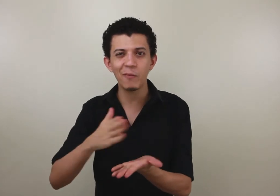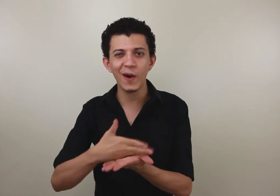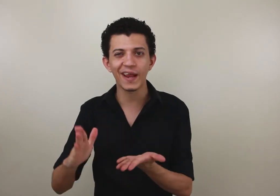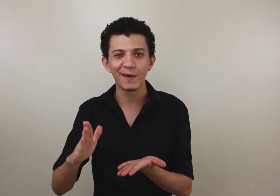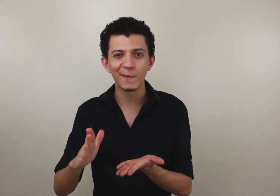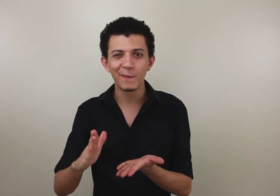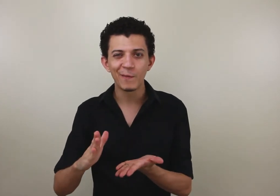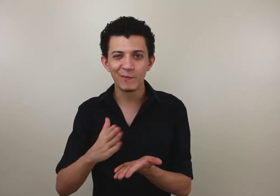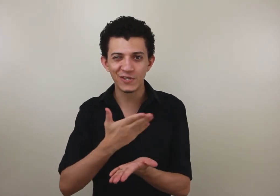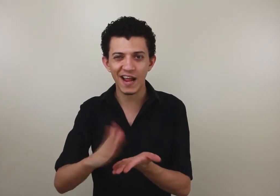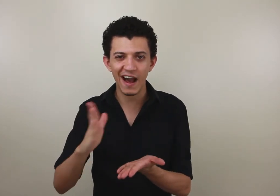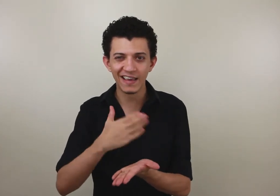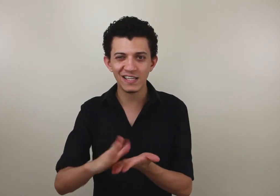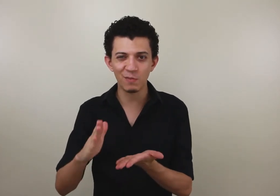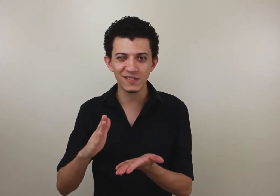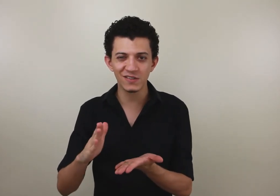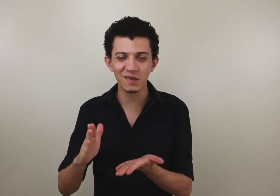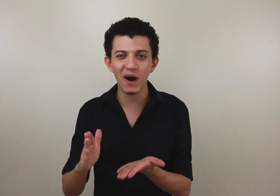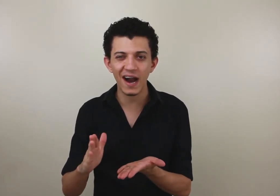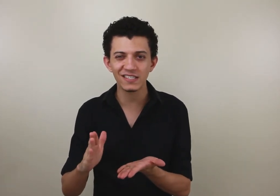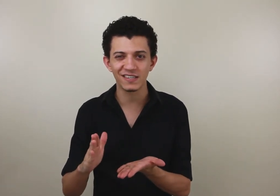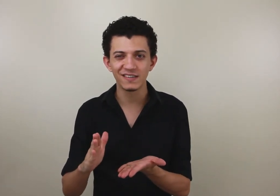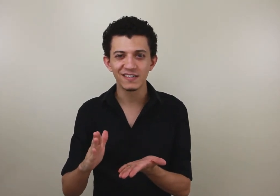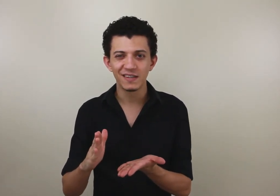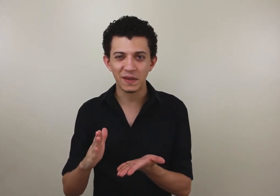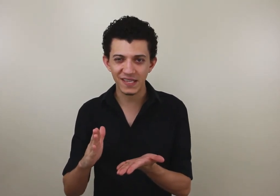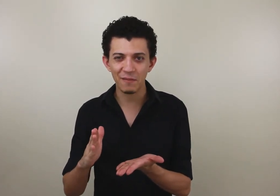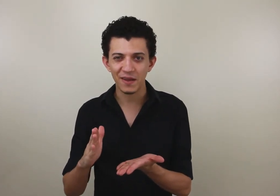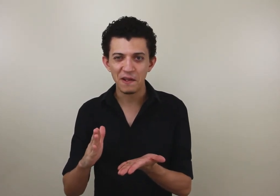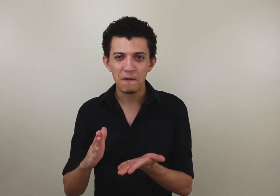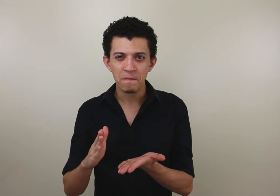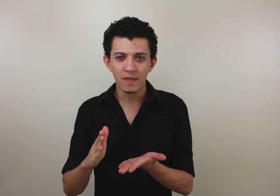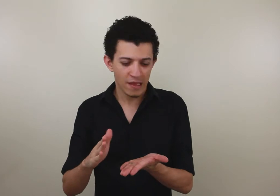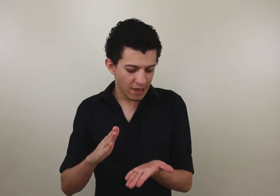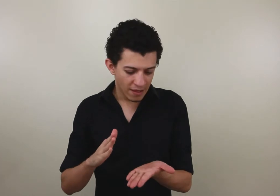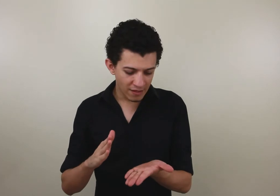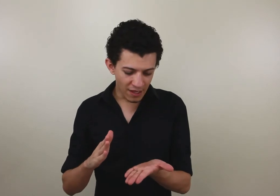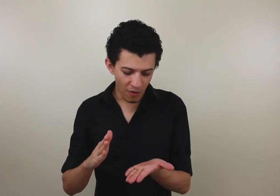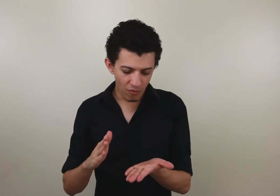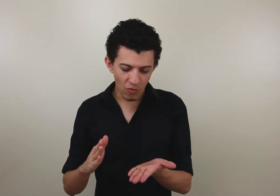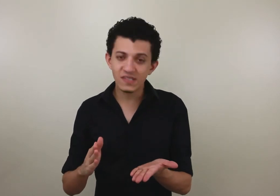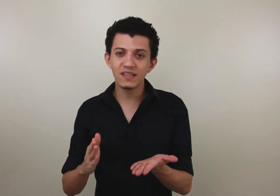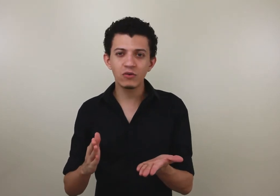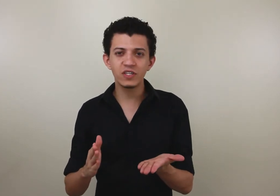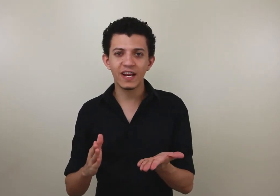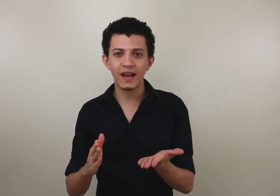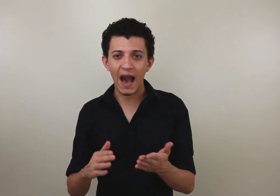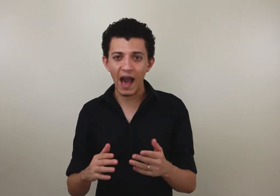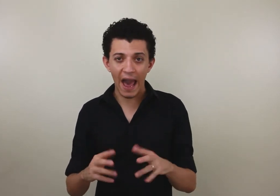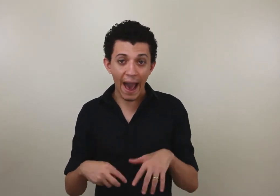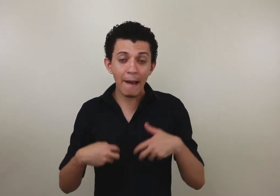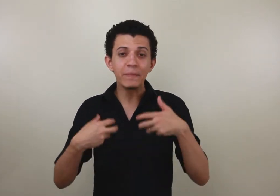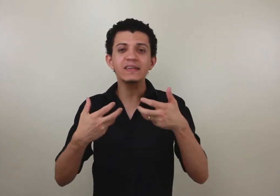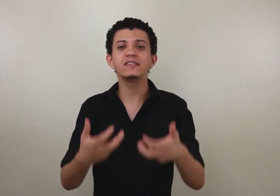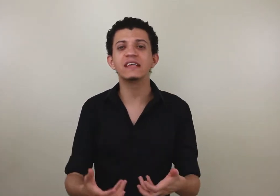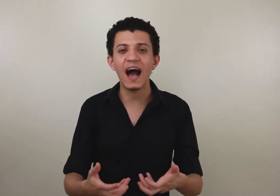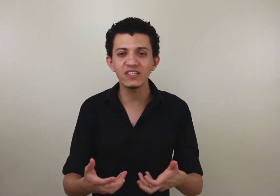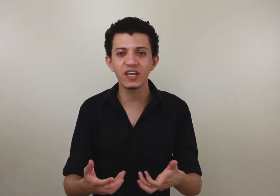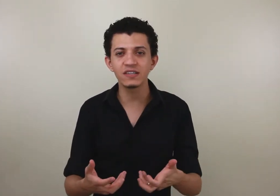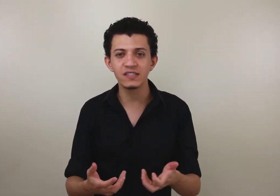a poeira, tirar aqueles pozinhos da borracha, percebe? Então, o sinal de treinar, a aprendizagem em